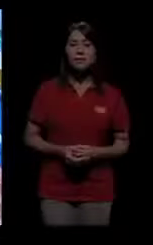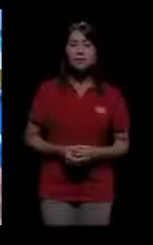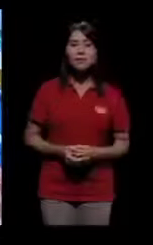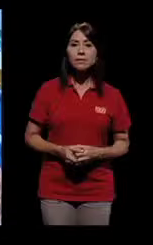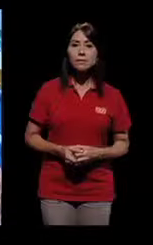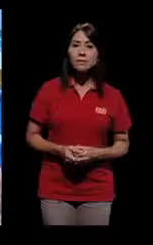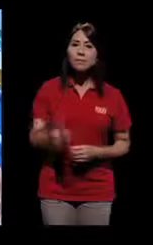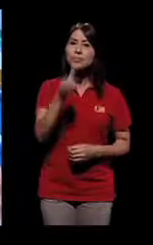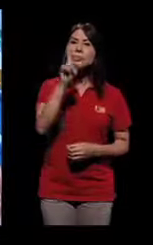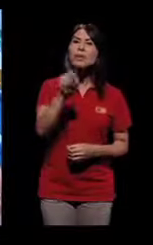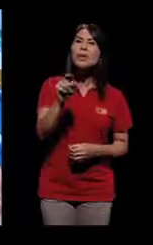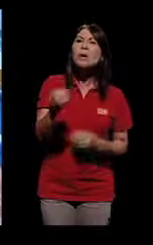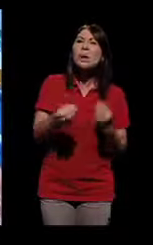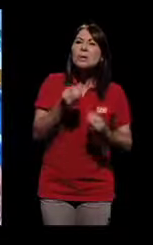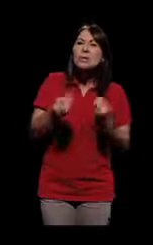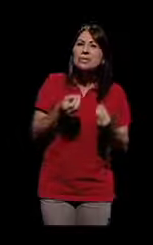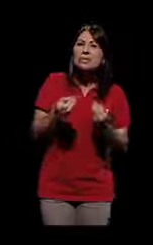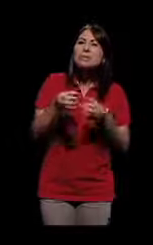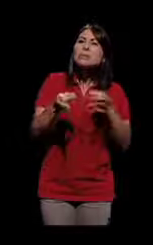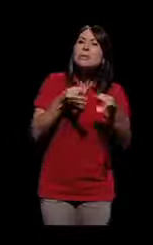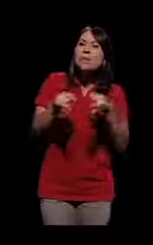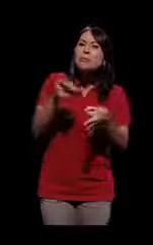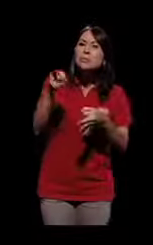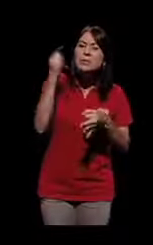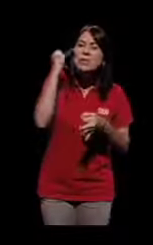Emilio, mira, fíjate que tengo esta idea, esta idea.